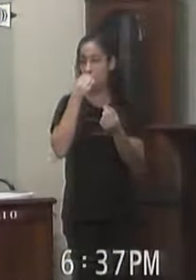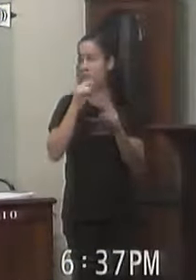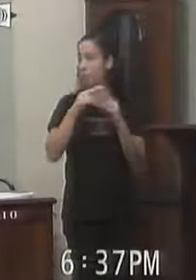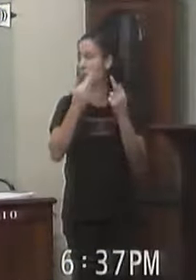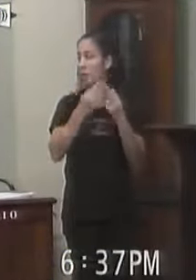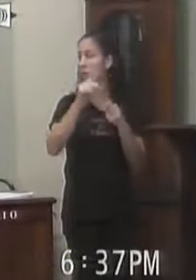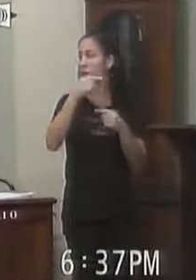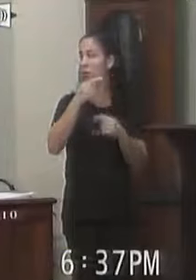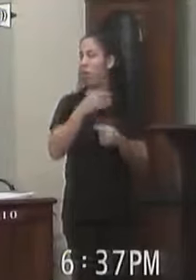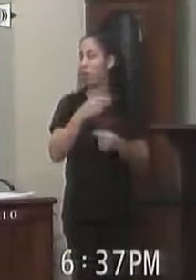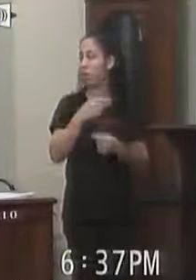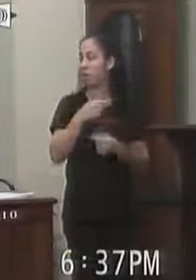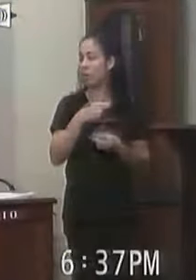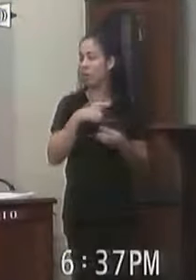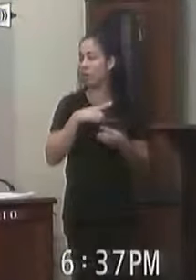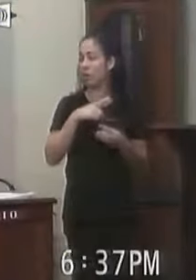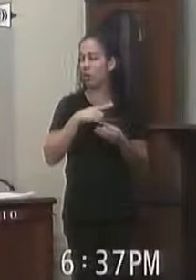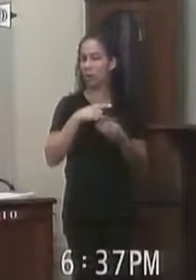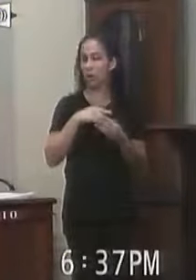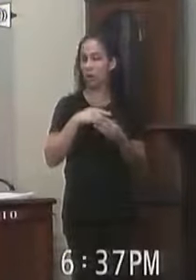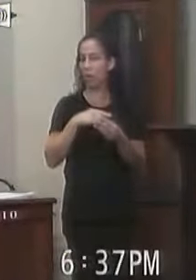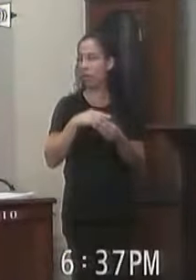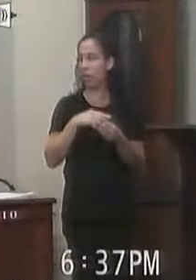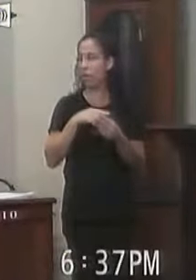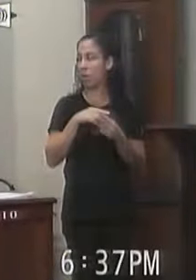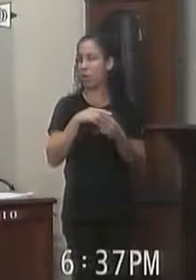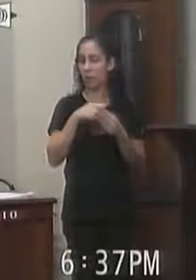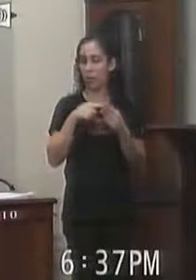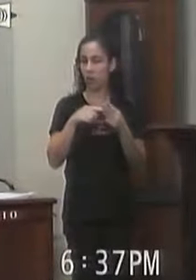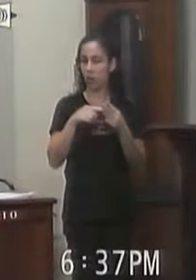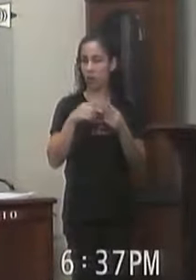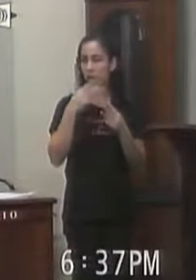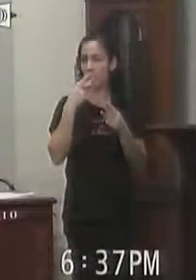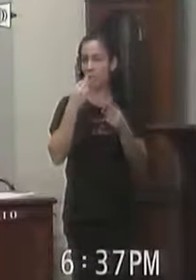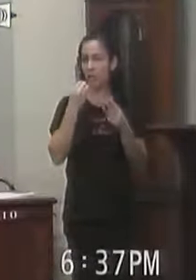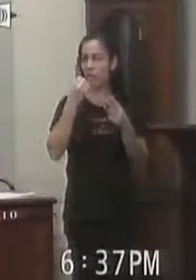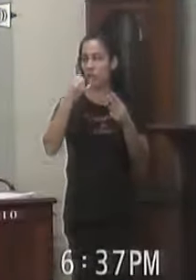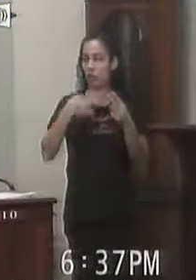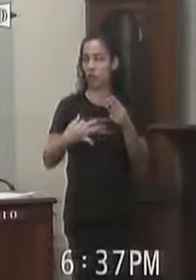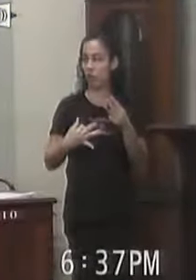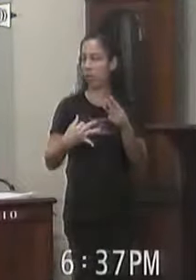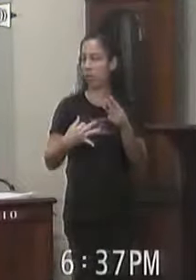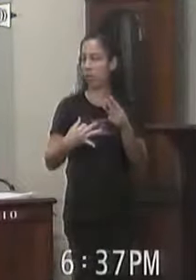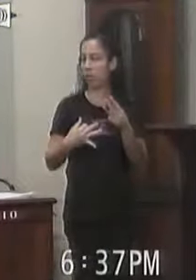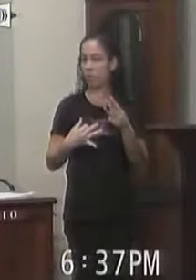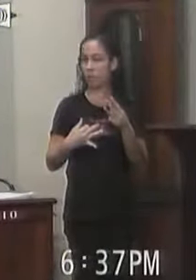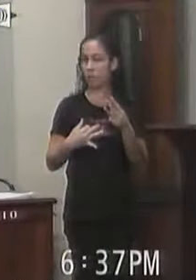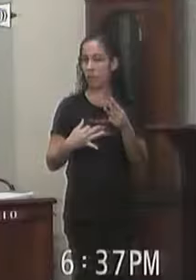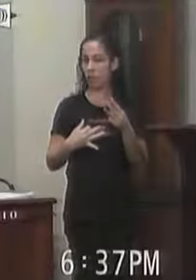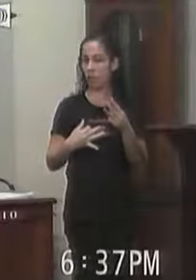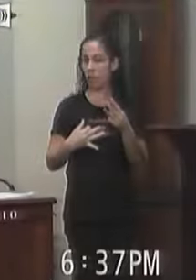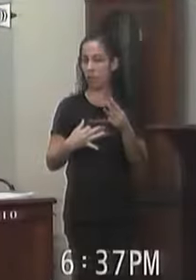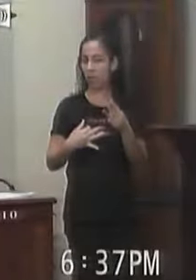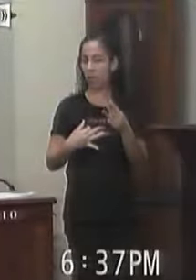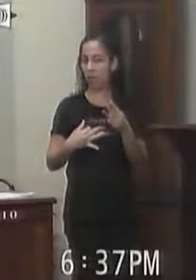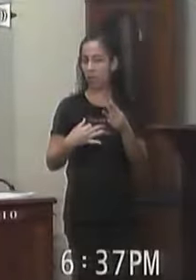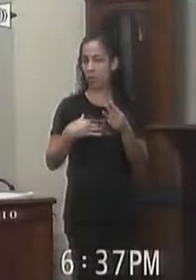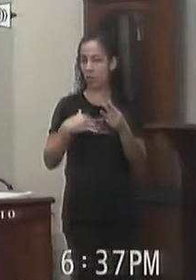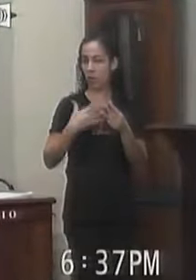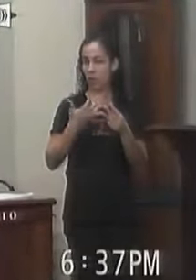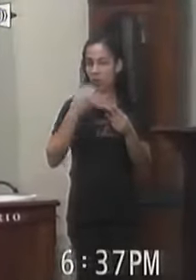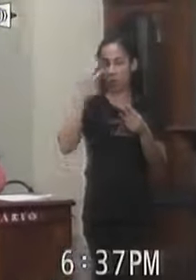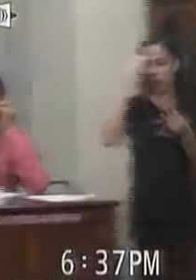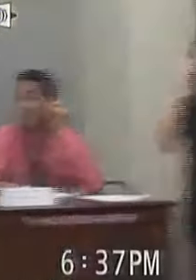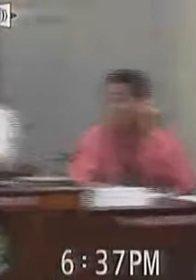sessão subsequente Ele ainda ter direito A três preposições Não Na verdade Eu quero entender